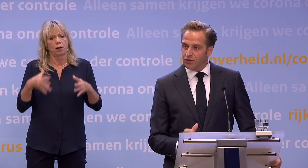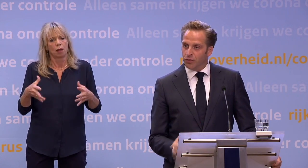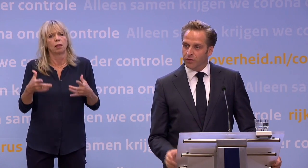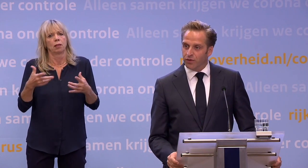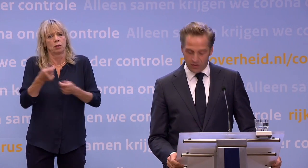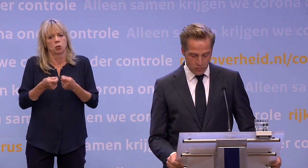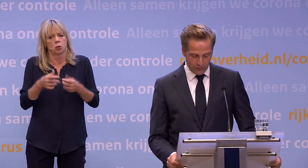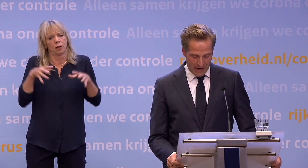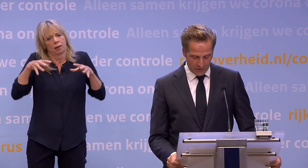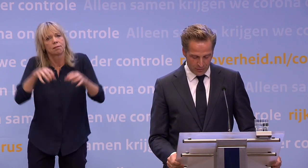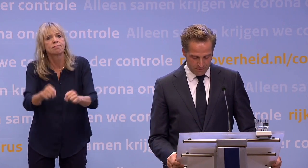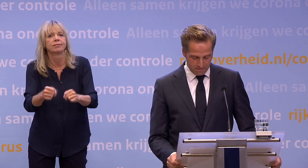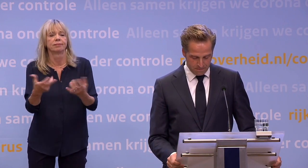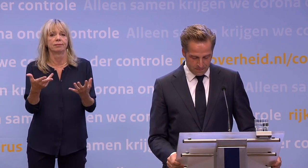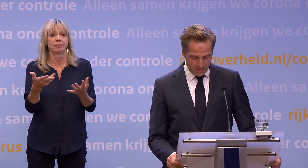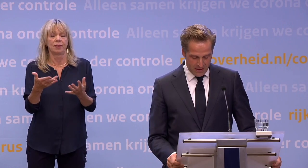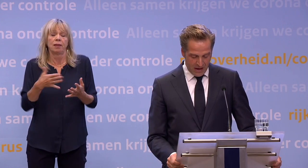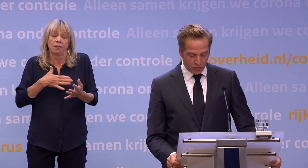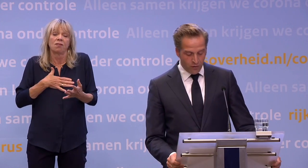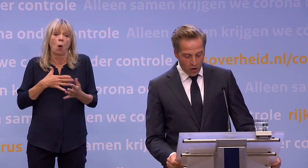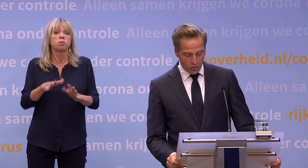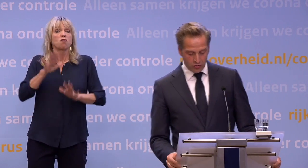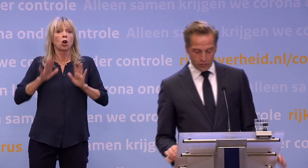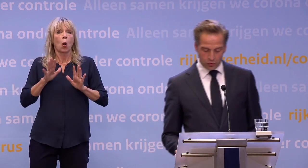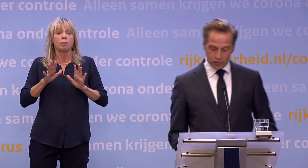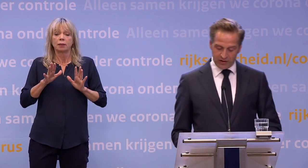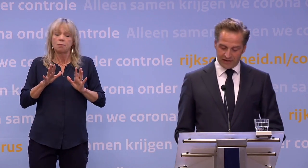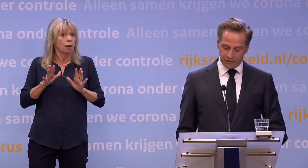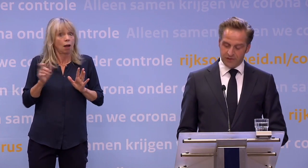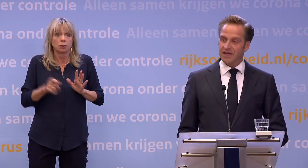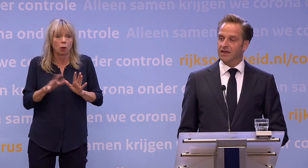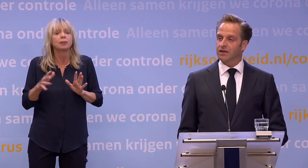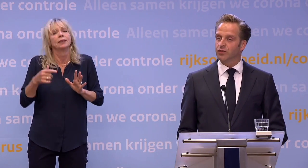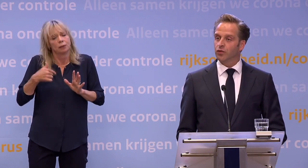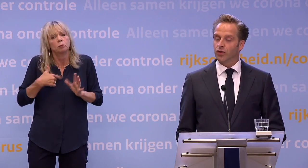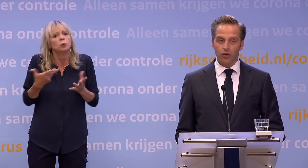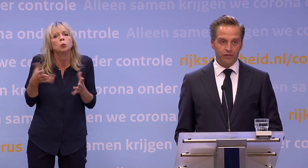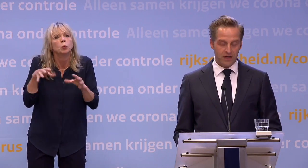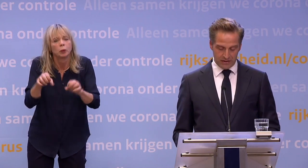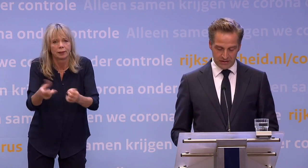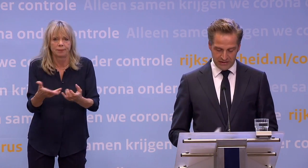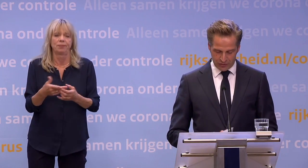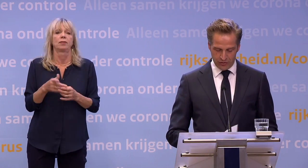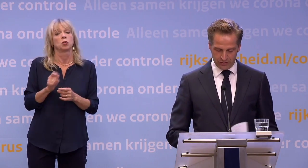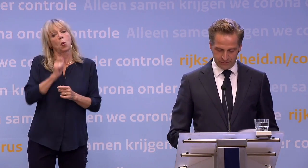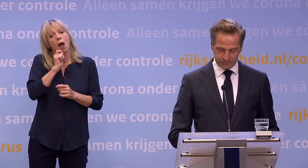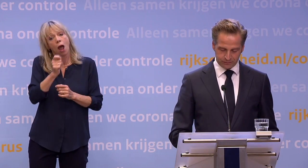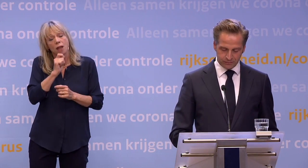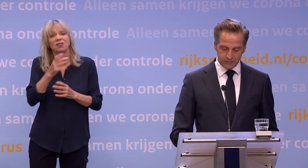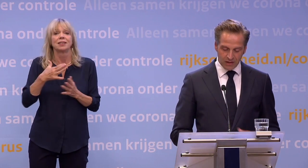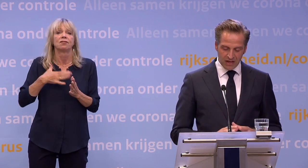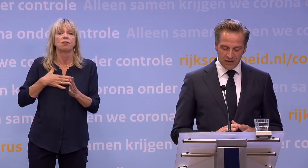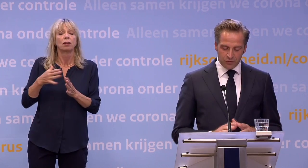...maar als die komt, moeten we hem aankunnen. En dat doen we ook door ons te laten adviseren door onafhankelijk deskundigen.